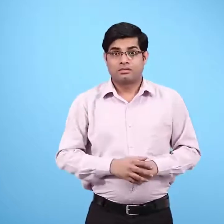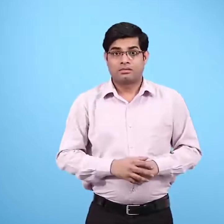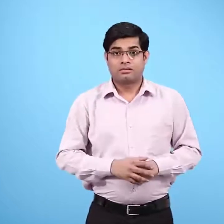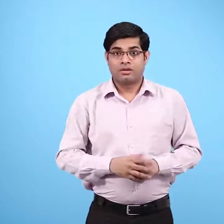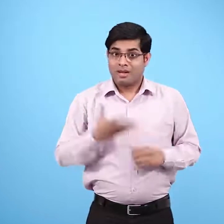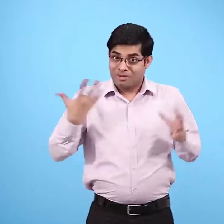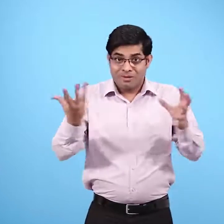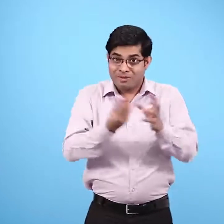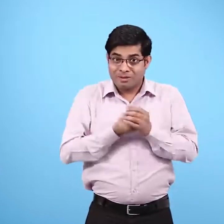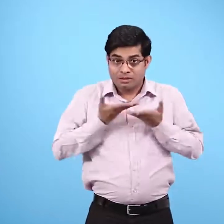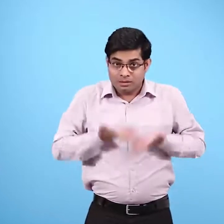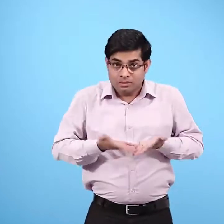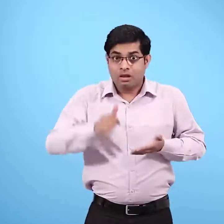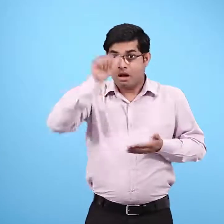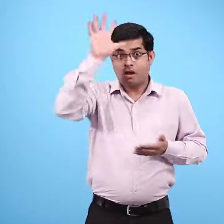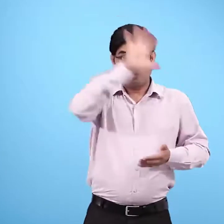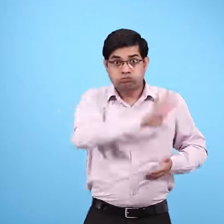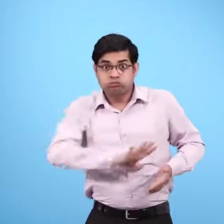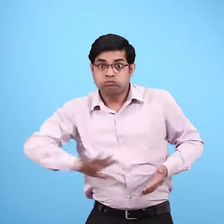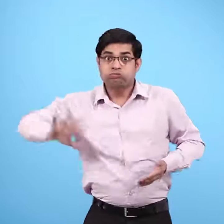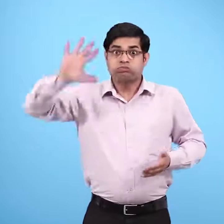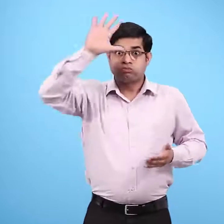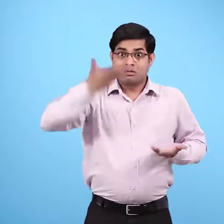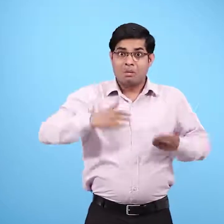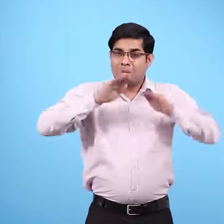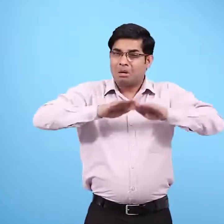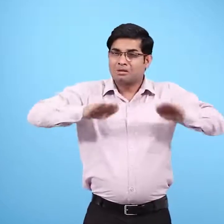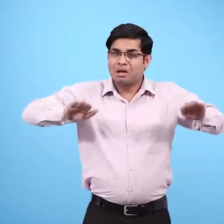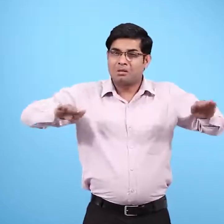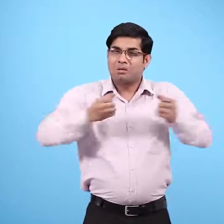हमारे देश में लगभग आदे बच्चे रश्मी जैसे हैं